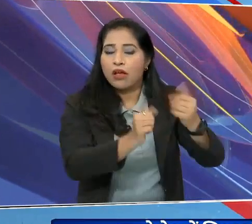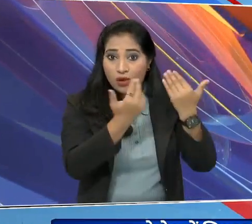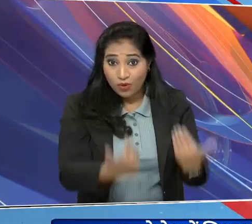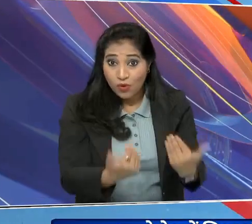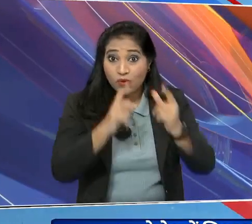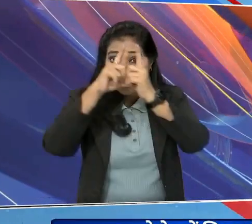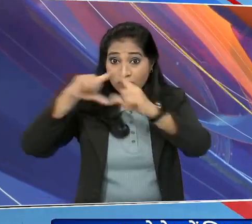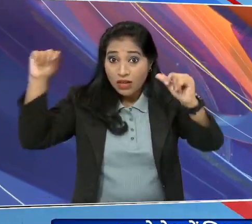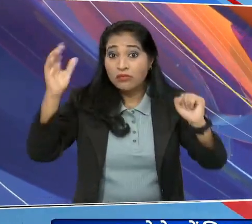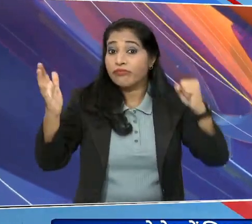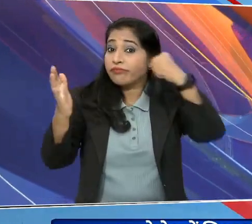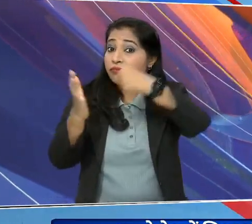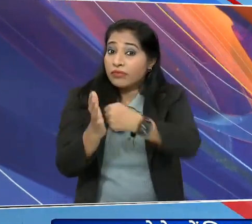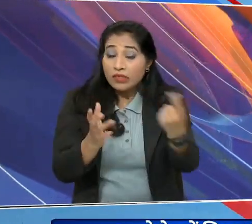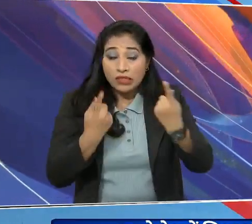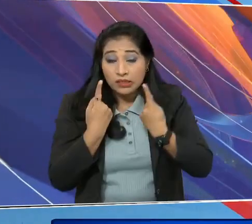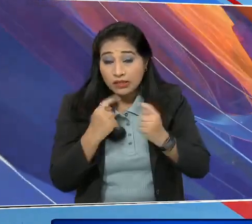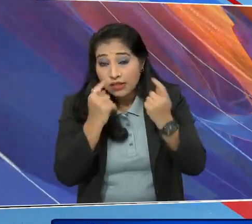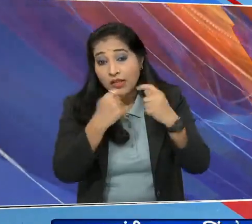भी चान पर पहुँचने के लिए